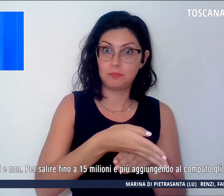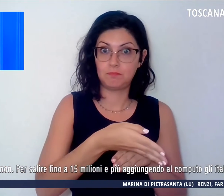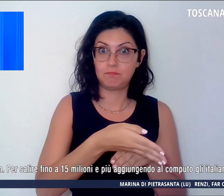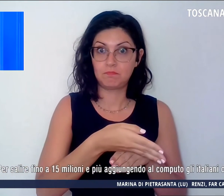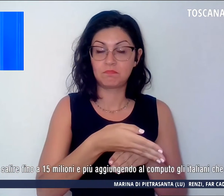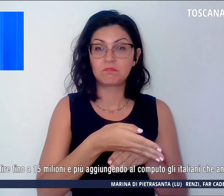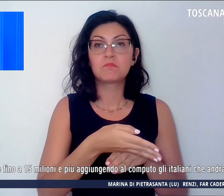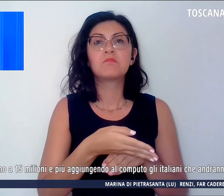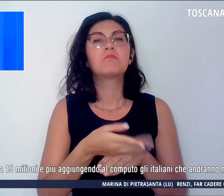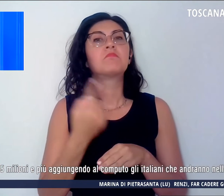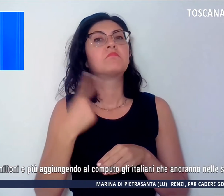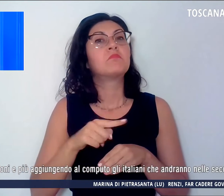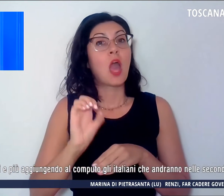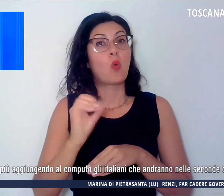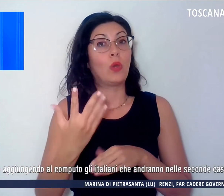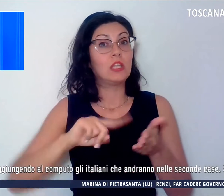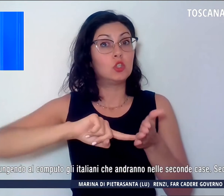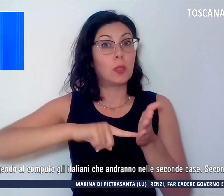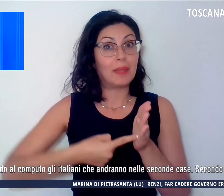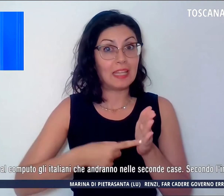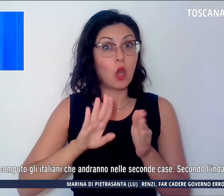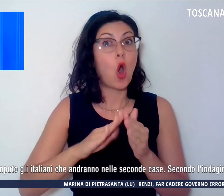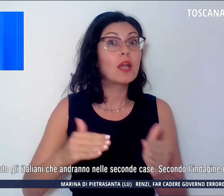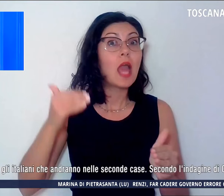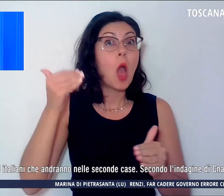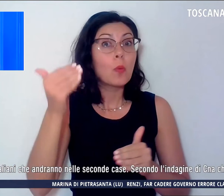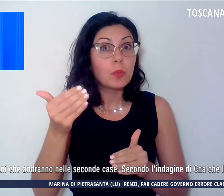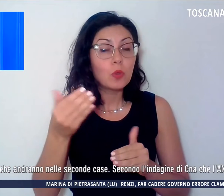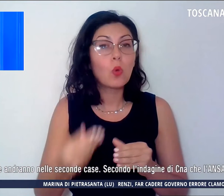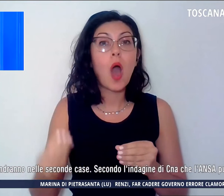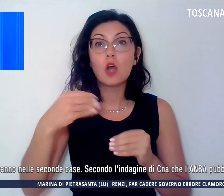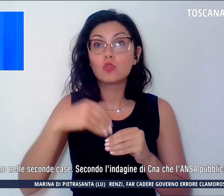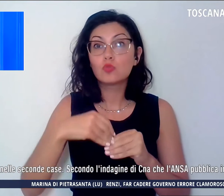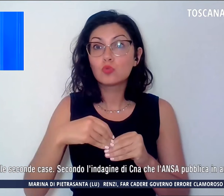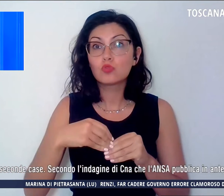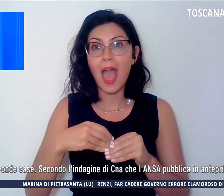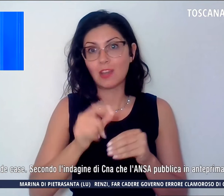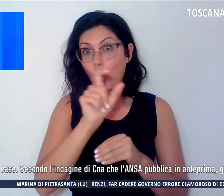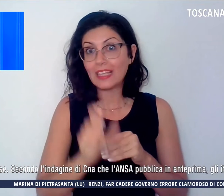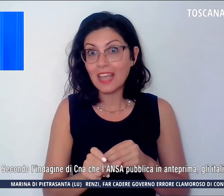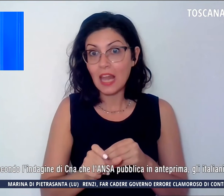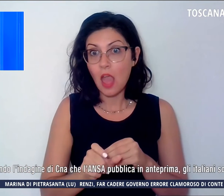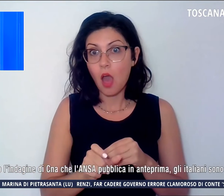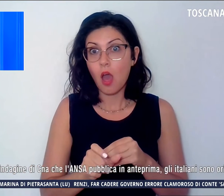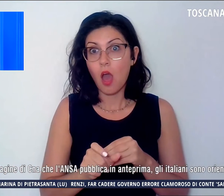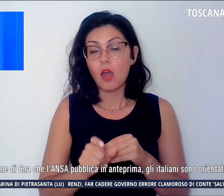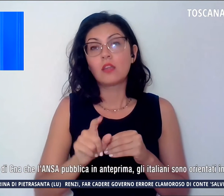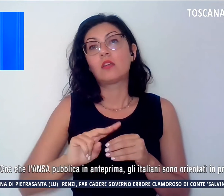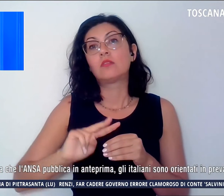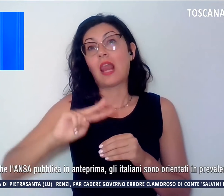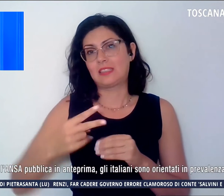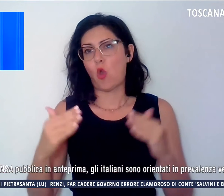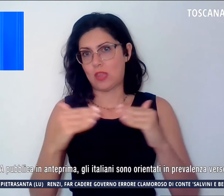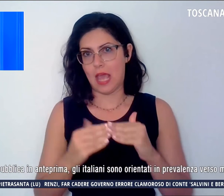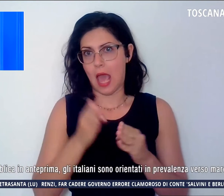salire fino a 15 milioni e più aggiungendo al computo gli italiani che andranno nelle seconde case.